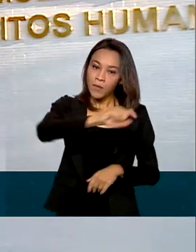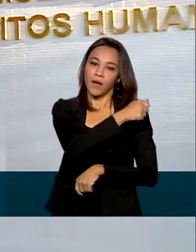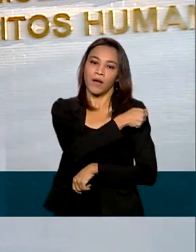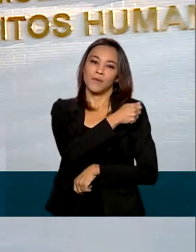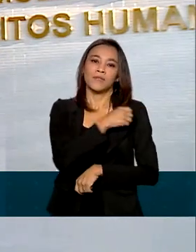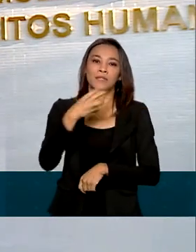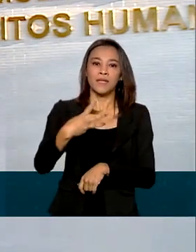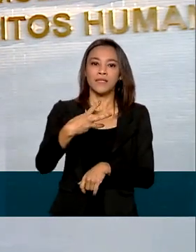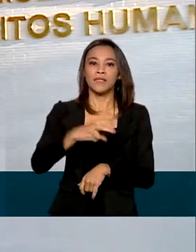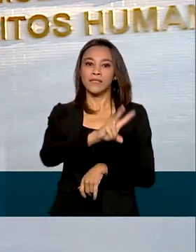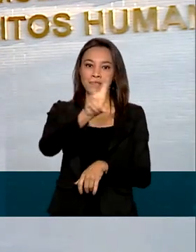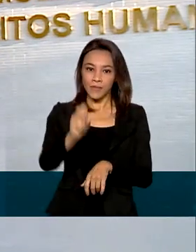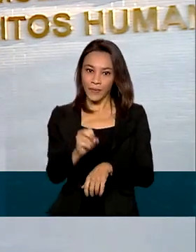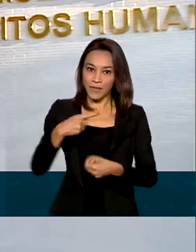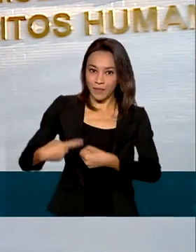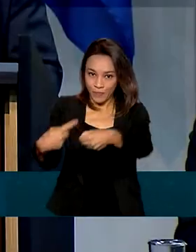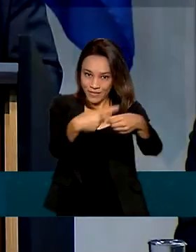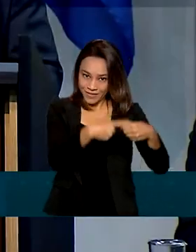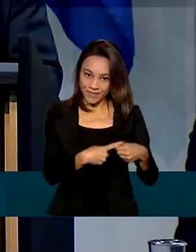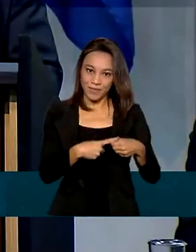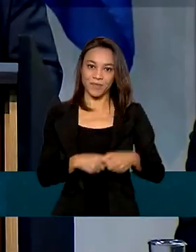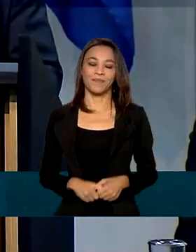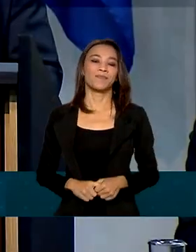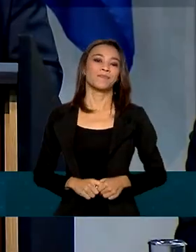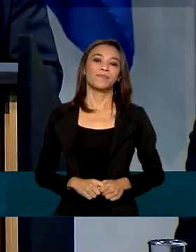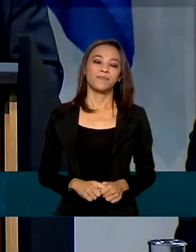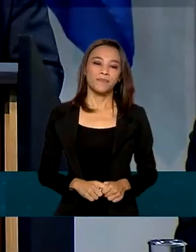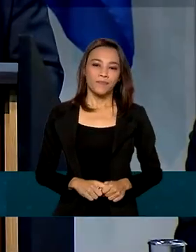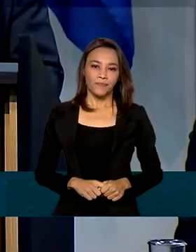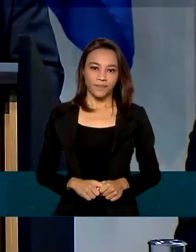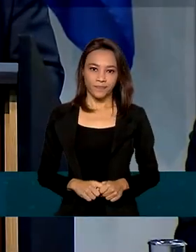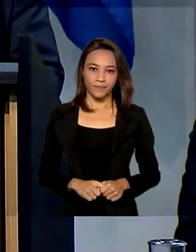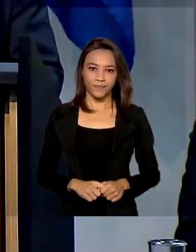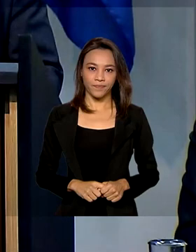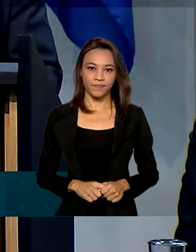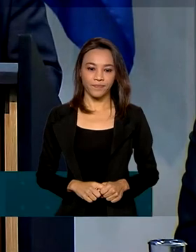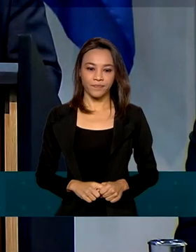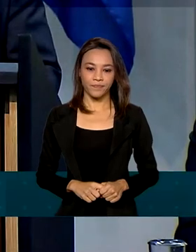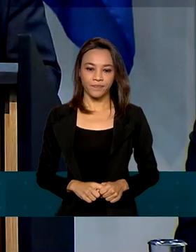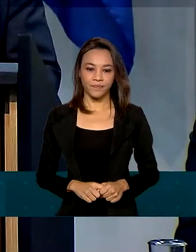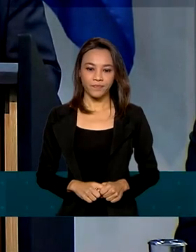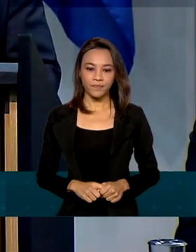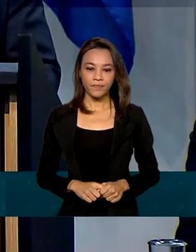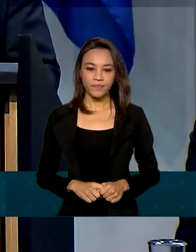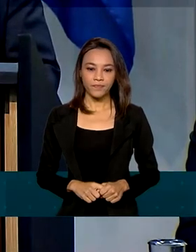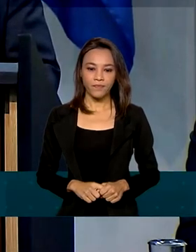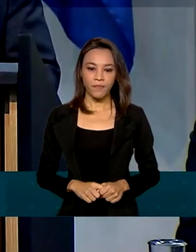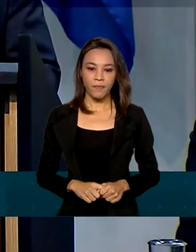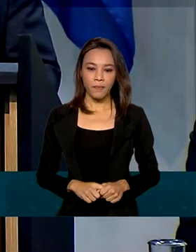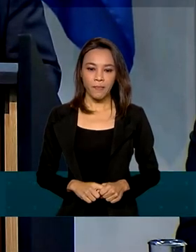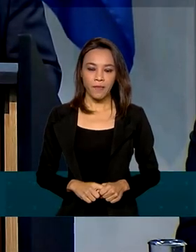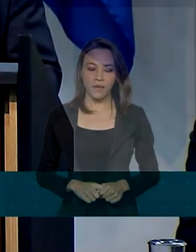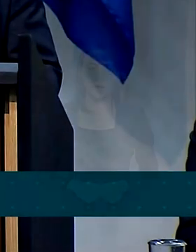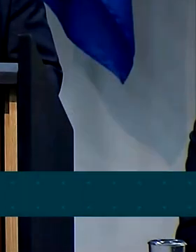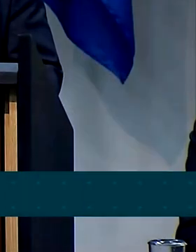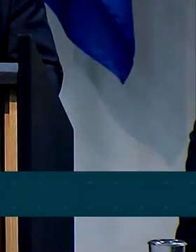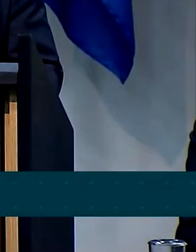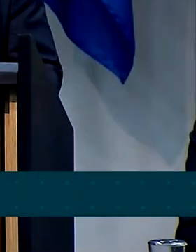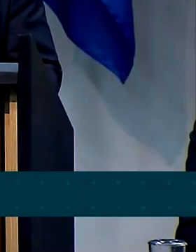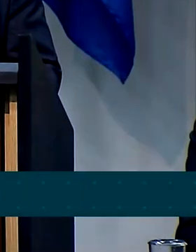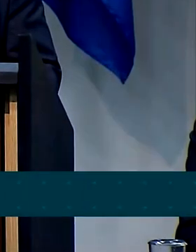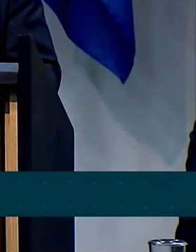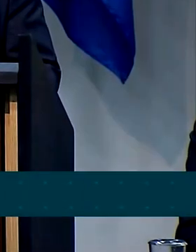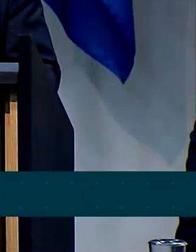municípios da região. Temos certeza que, com melhores condições de infraestrutura, haverá ganhos na qualidade de